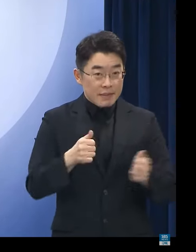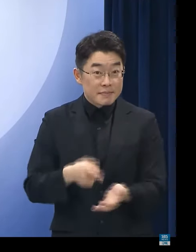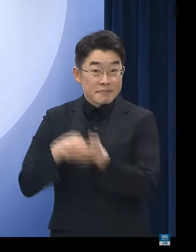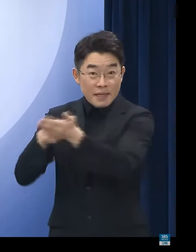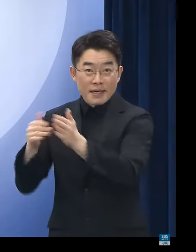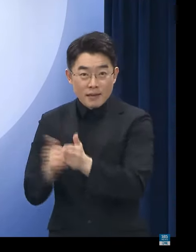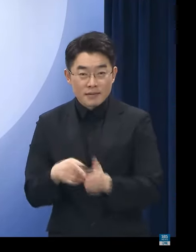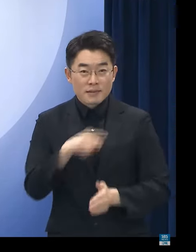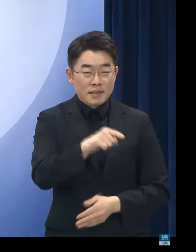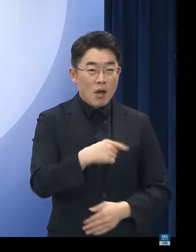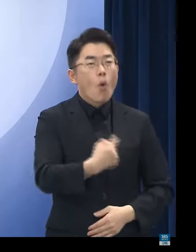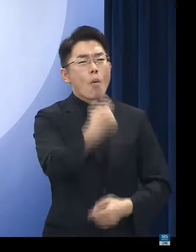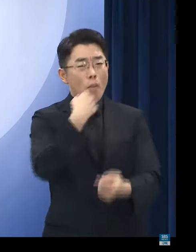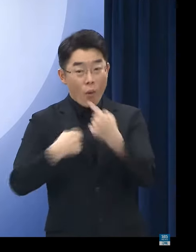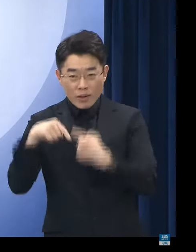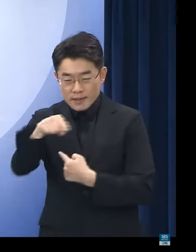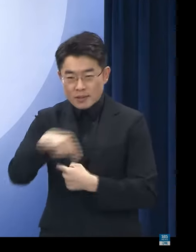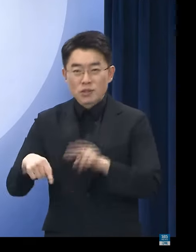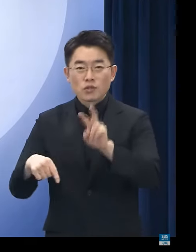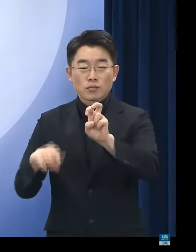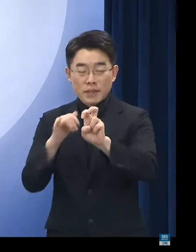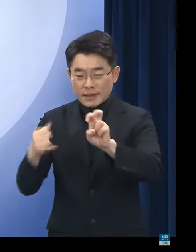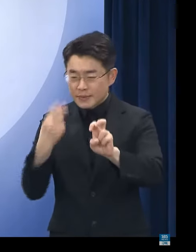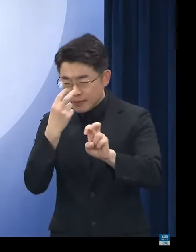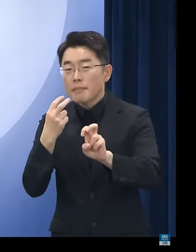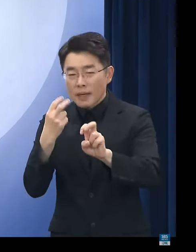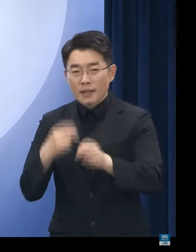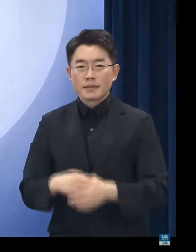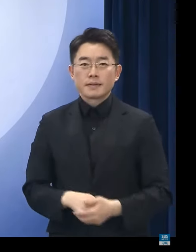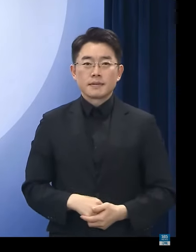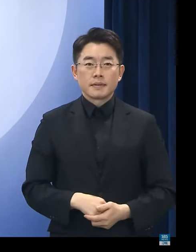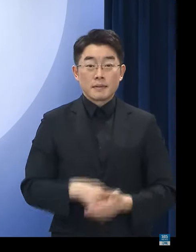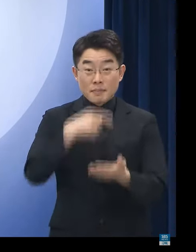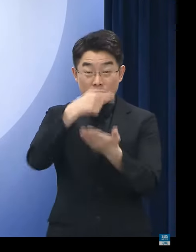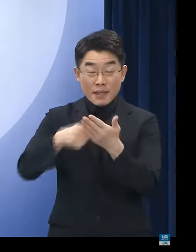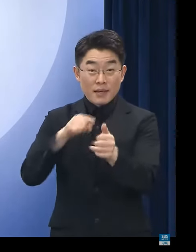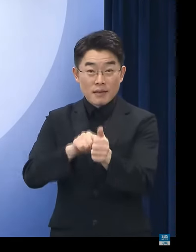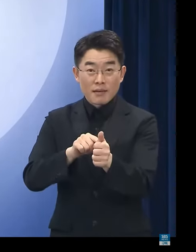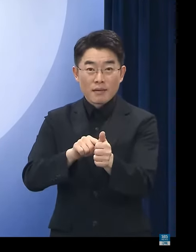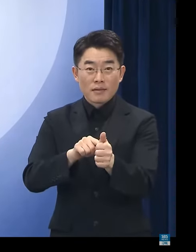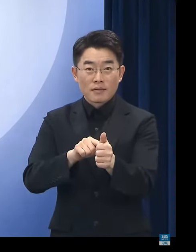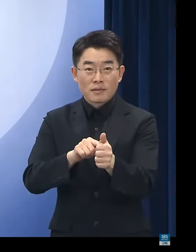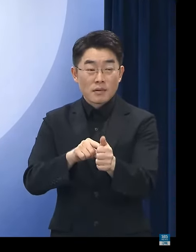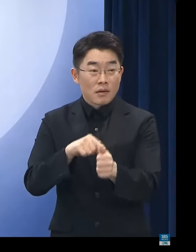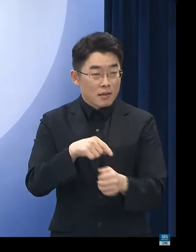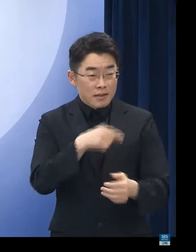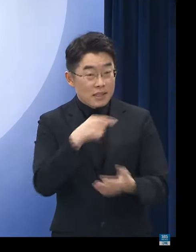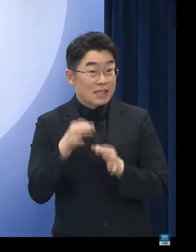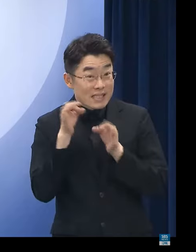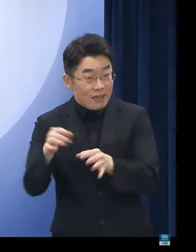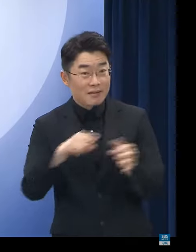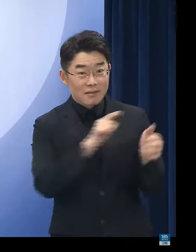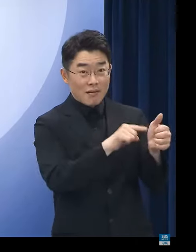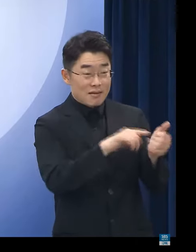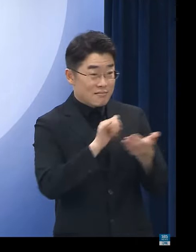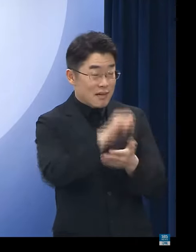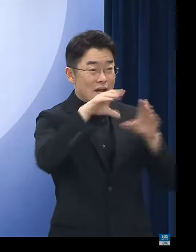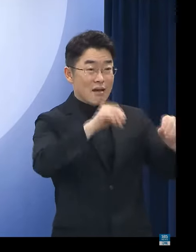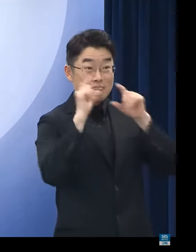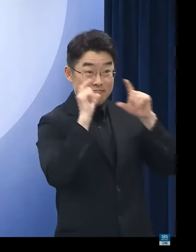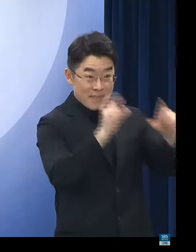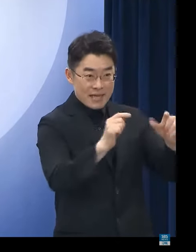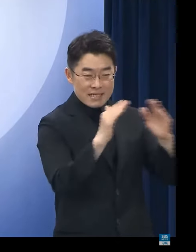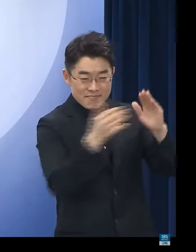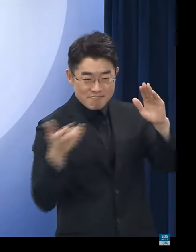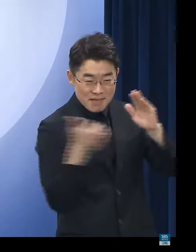316명에 대한 피해 조사를 완료하였으며 주요 피의자에 대해서는 출국금지와 압수수색을 진행하였습니다.